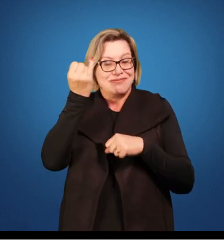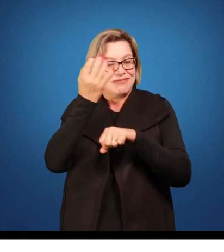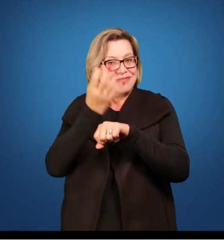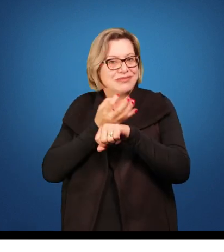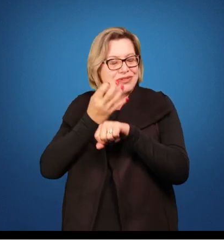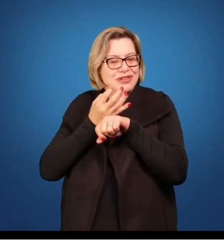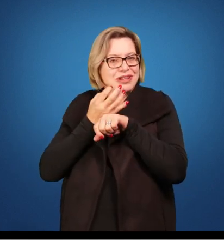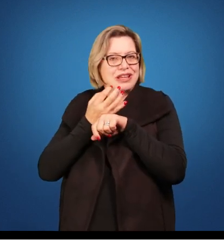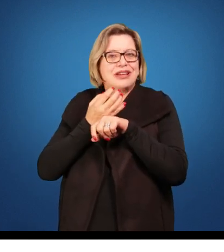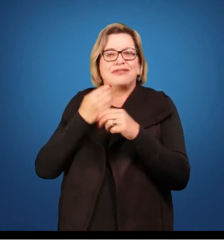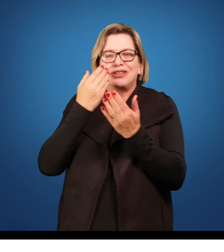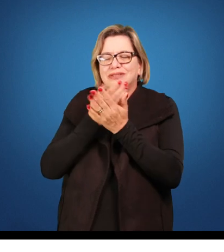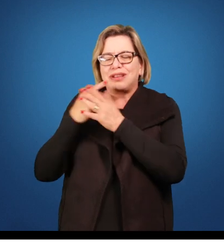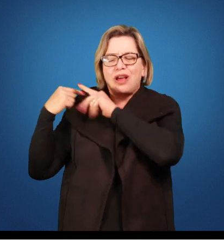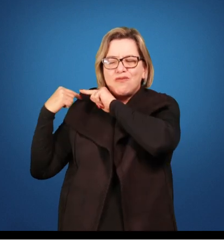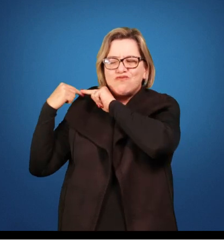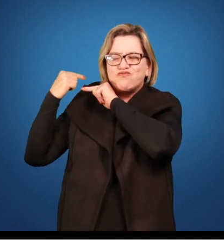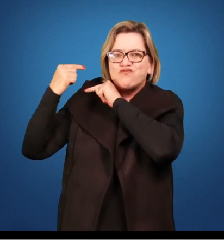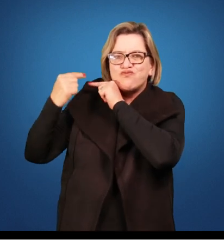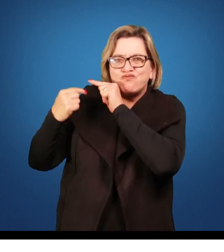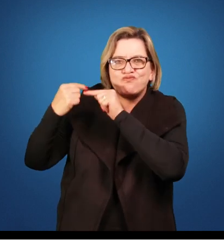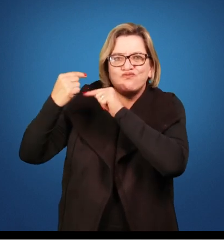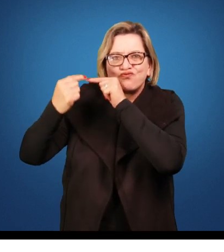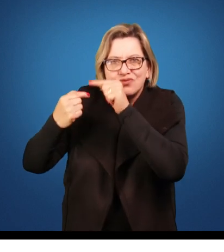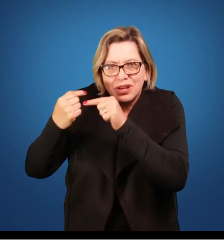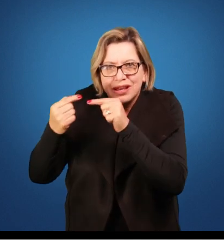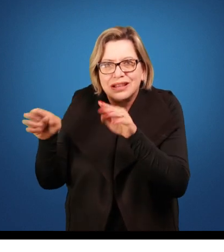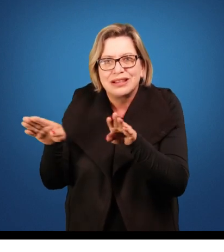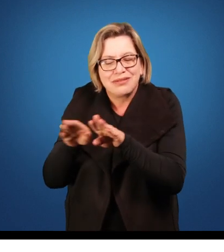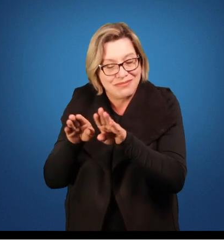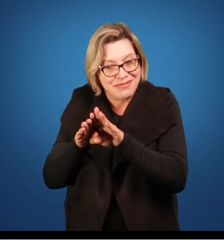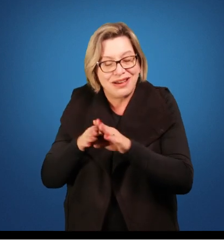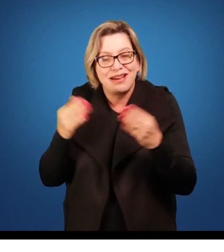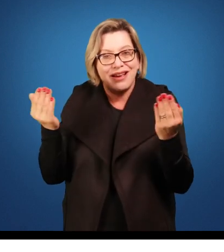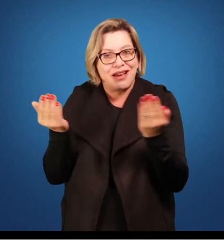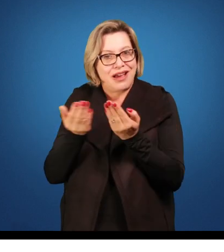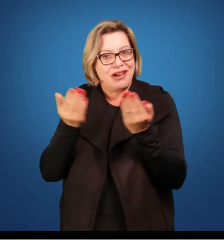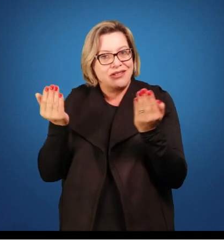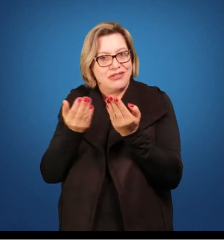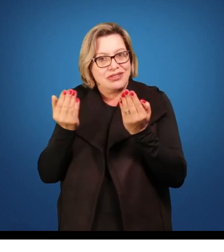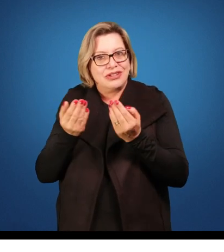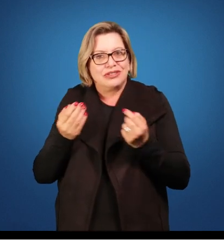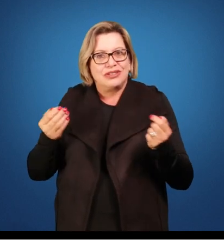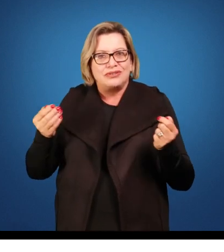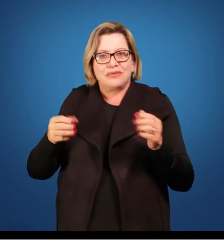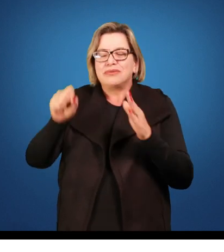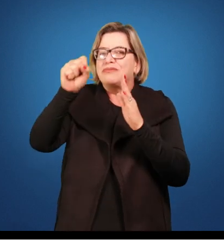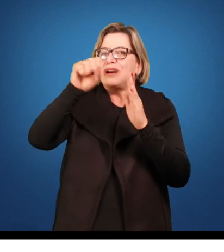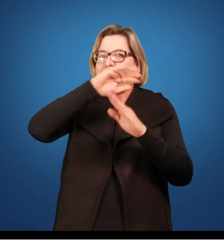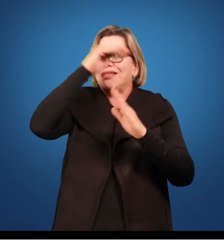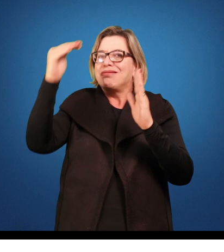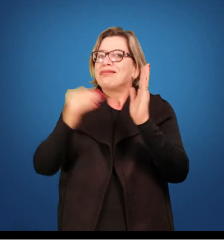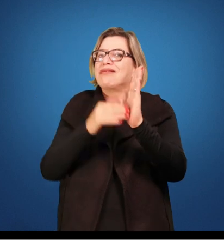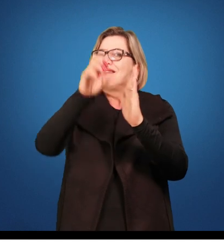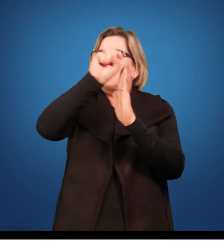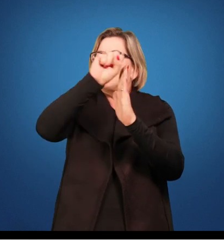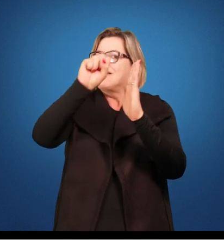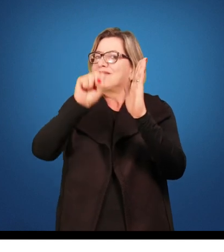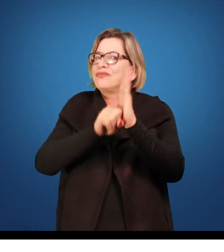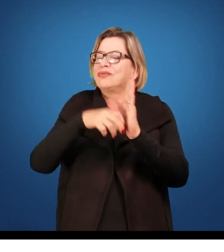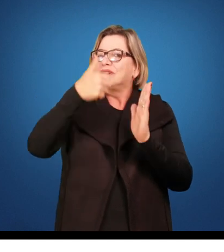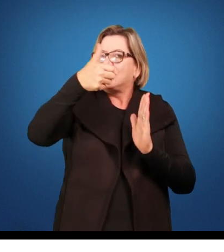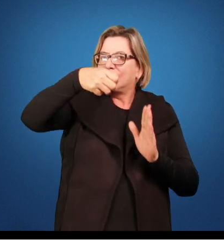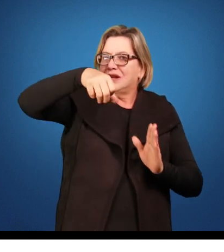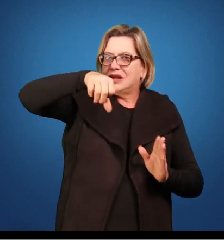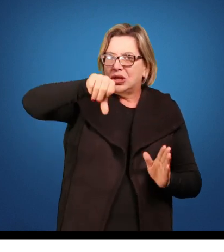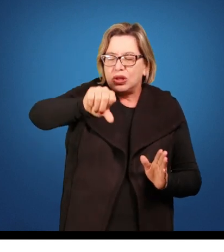percurso da disciplina. Nessa mesma unidade, então, nessa unidade, chegaremos no século XIX e a gente vai ter que